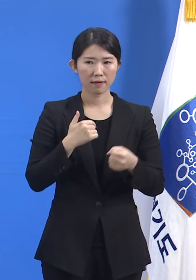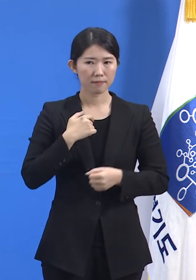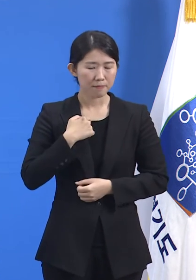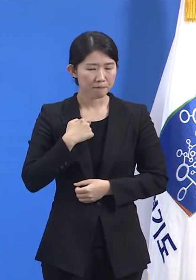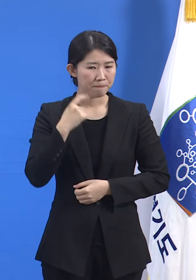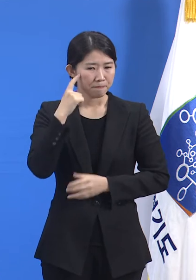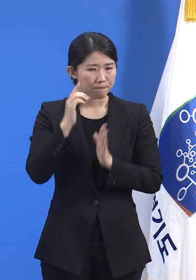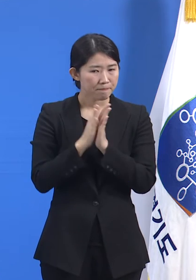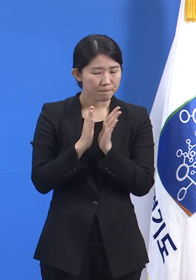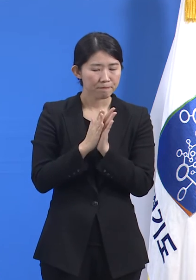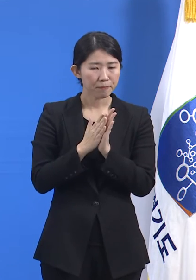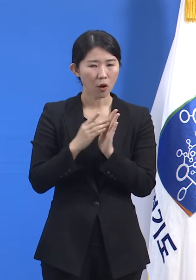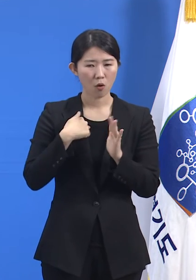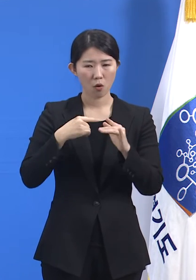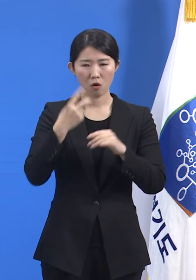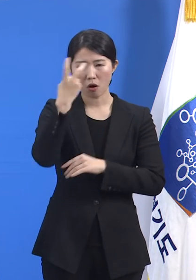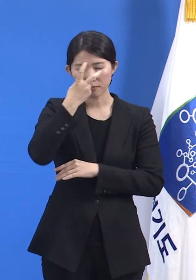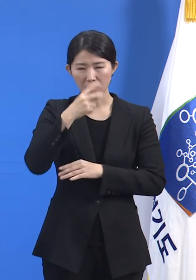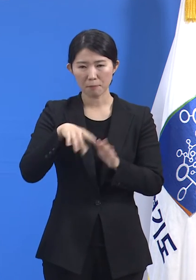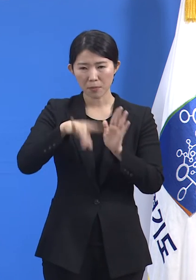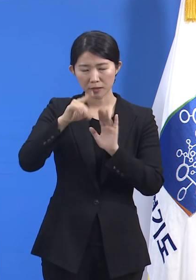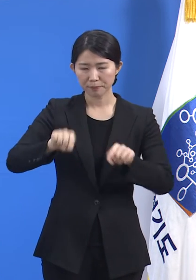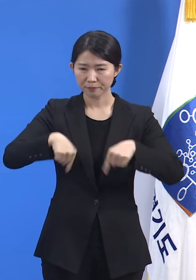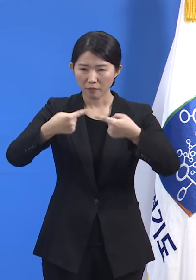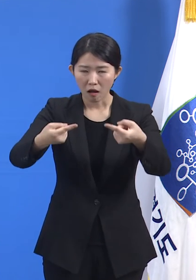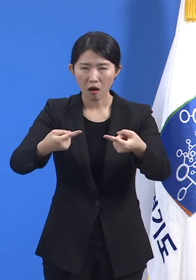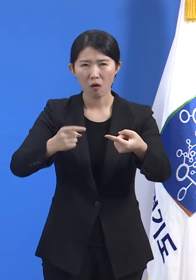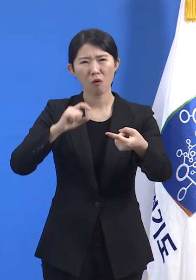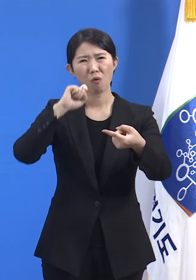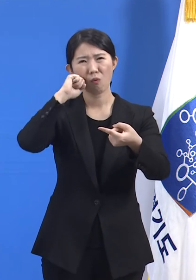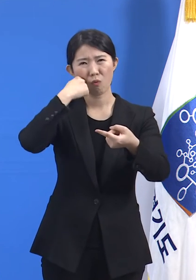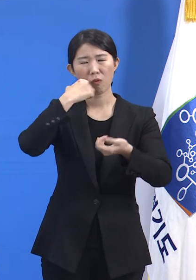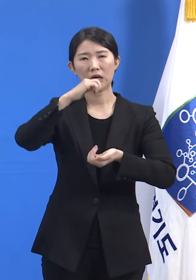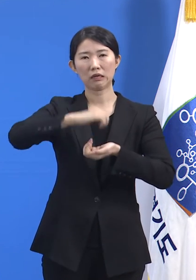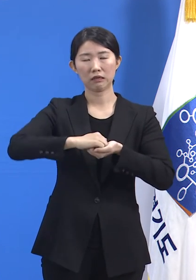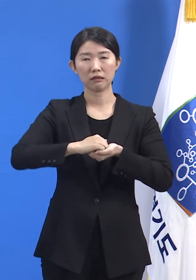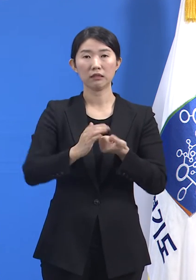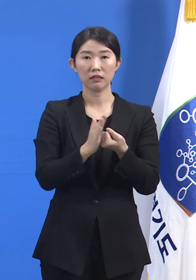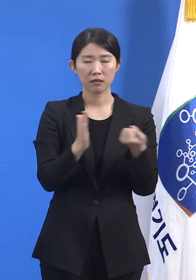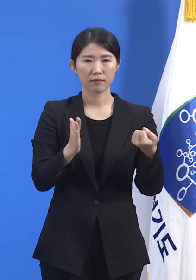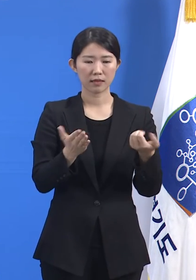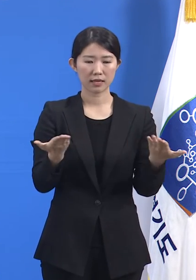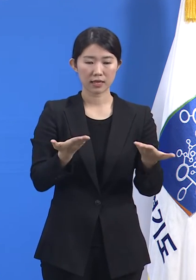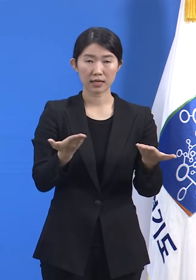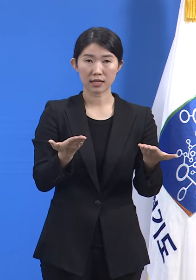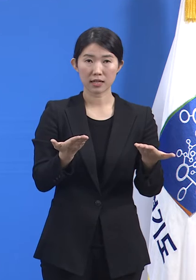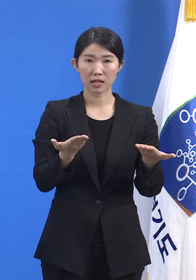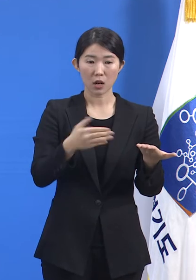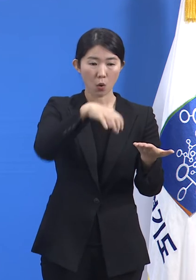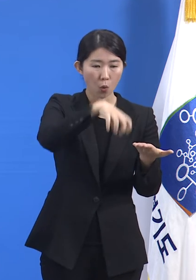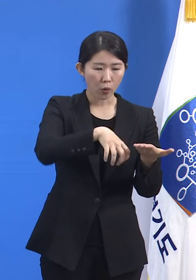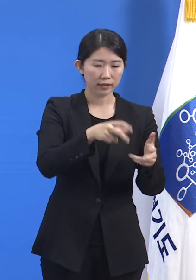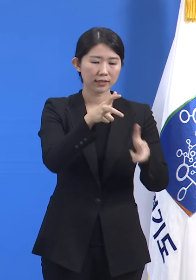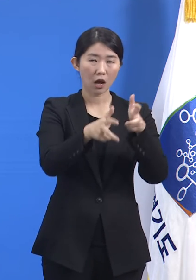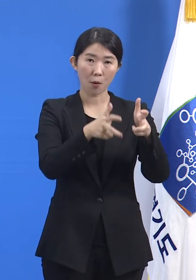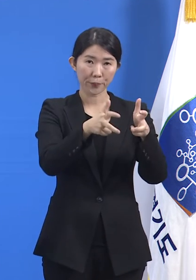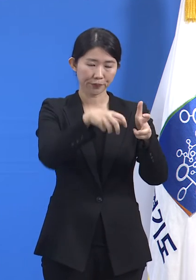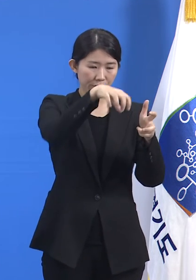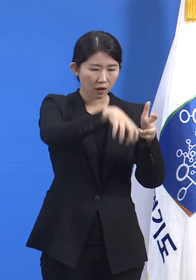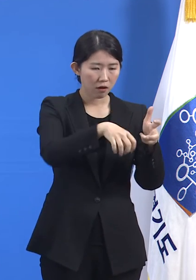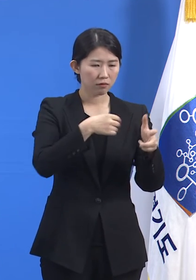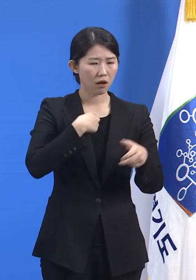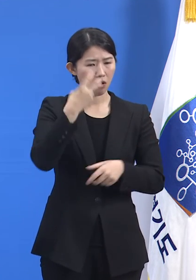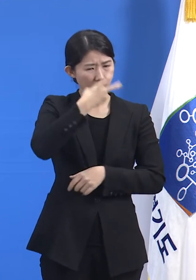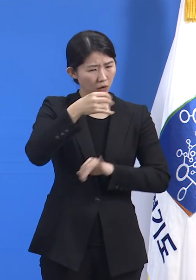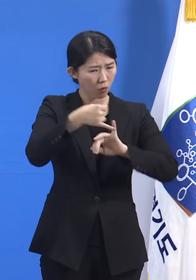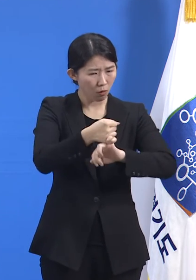장벽이 있습니다. 따라서 외국인 고용사업장을 대상으로 진단검사 행정명령을 내리는 것 같은